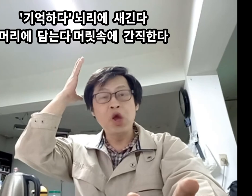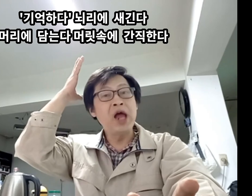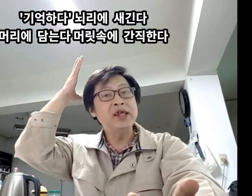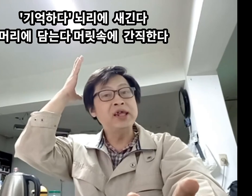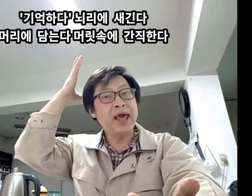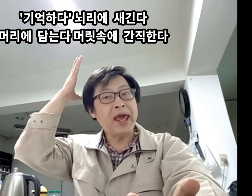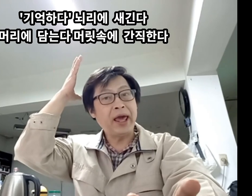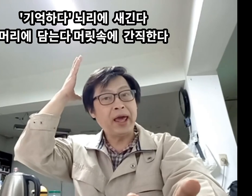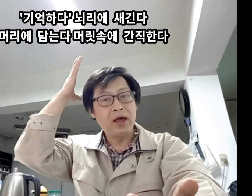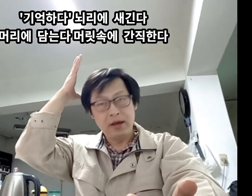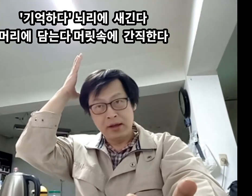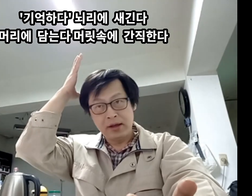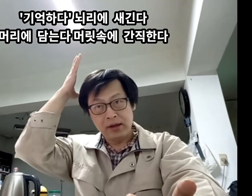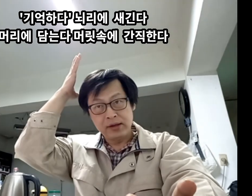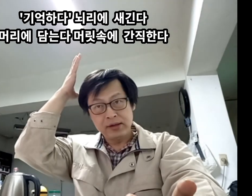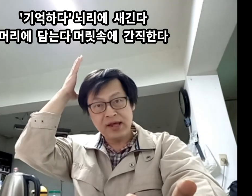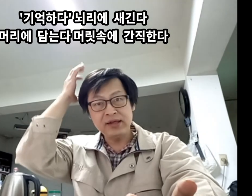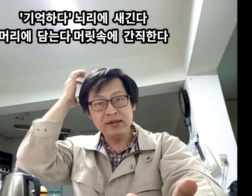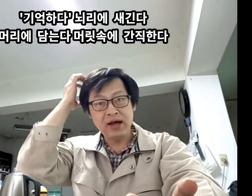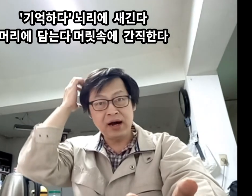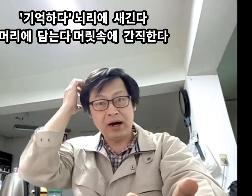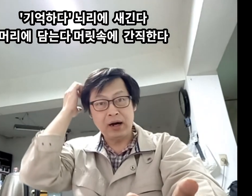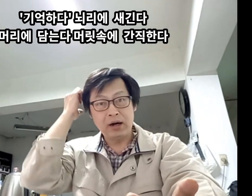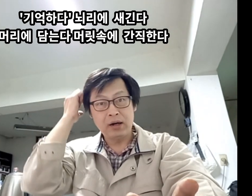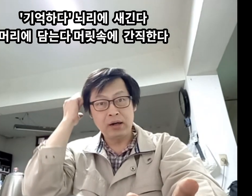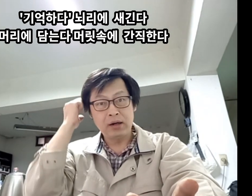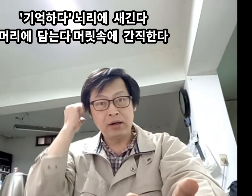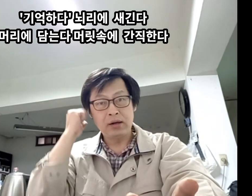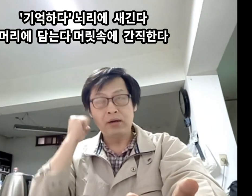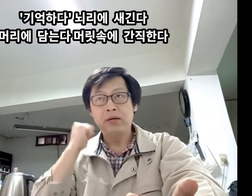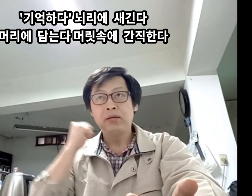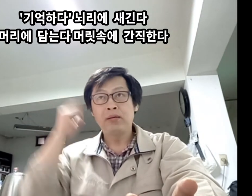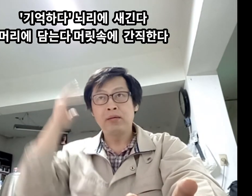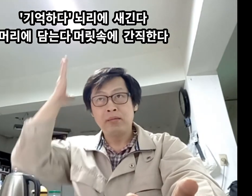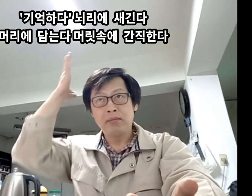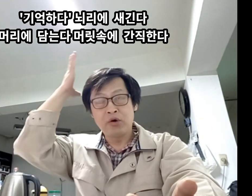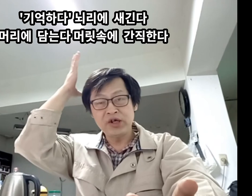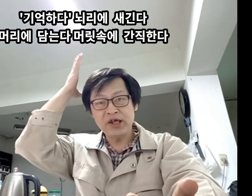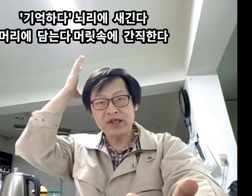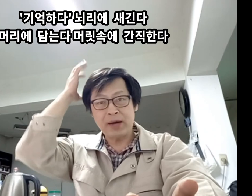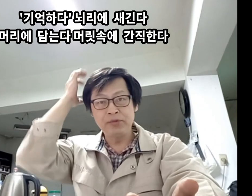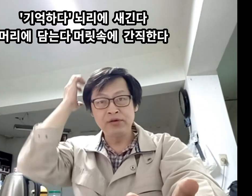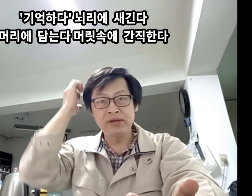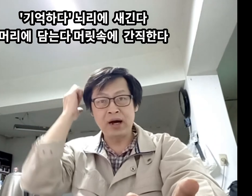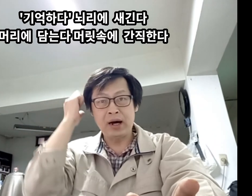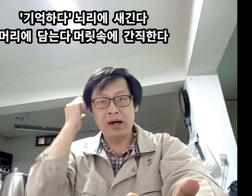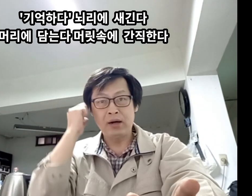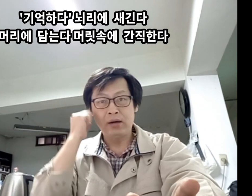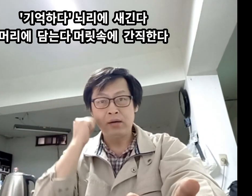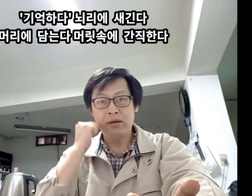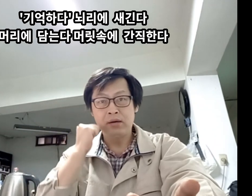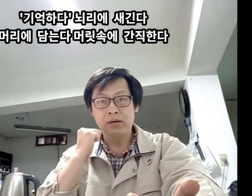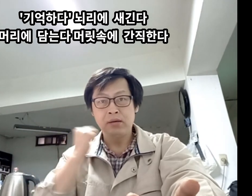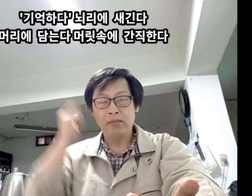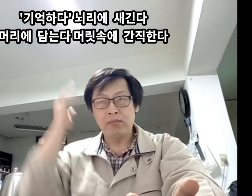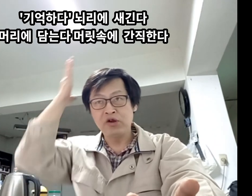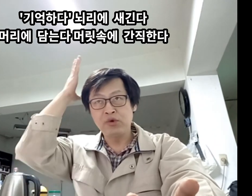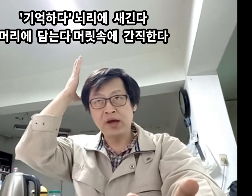뇌리에 새긴다 머리에 담는다 머릿속에